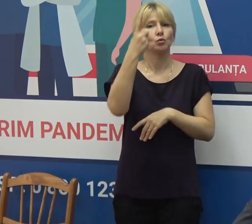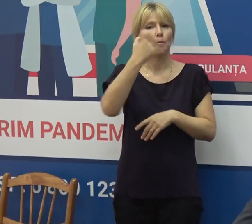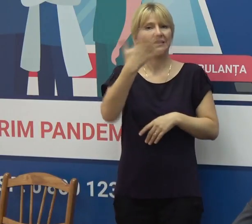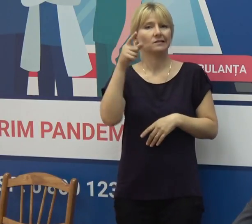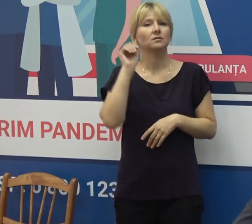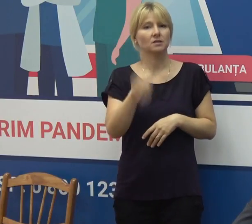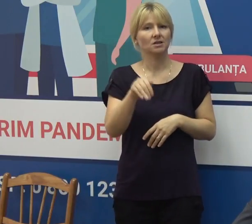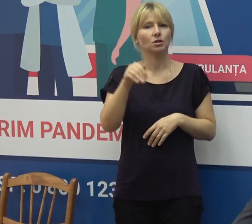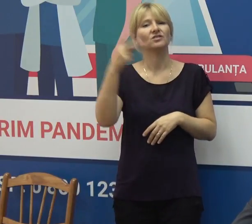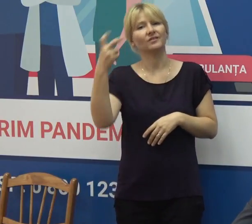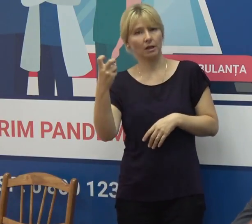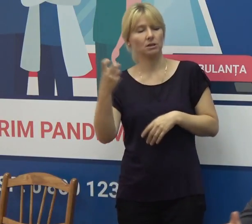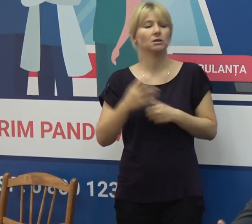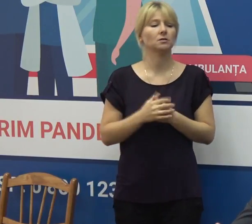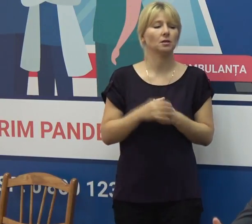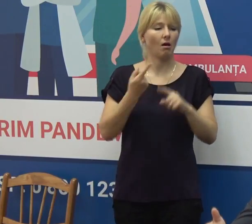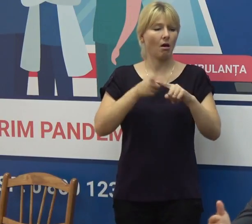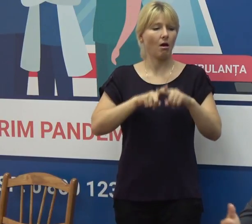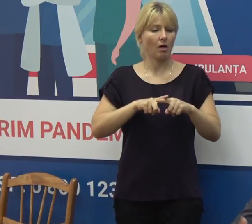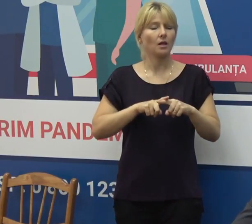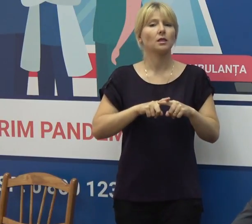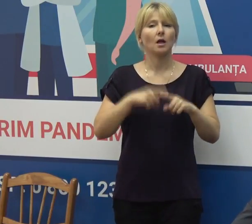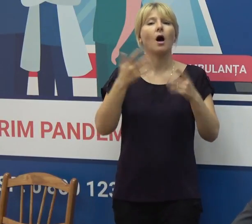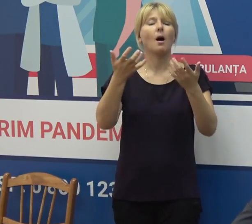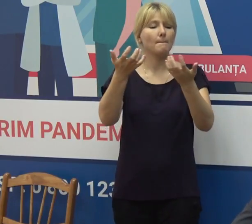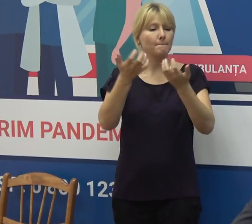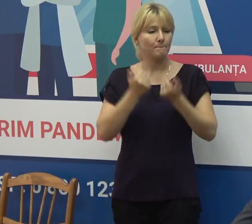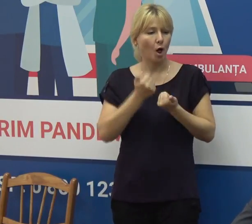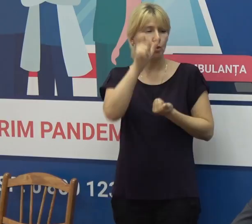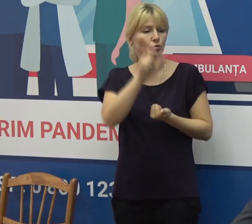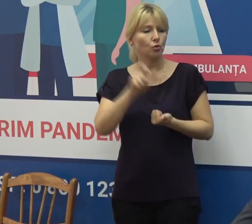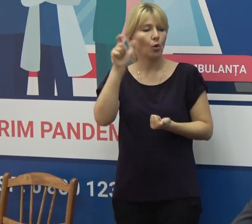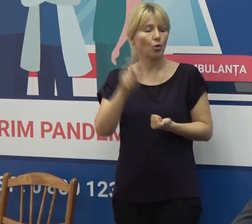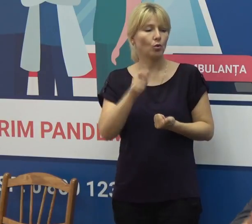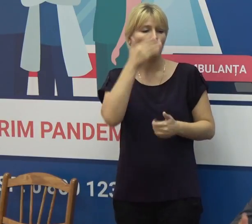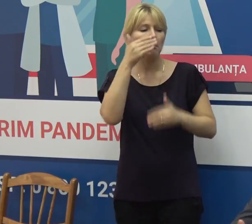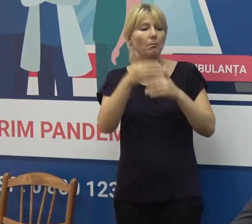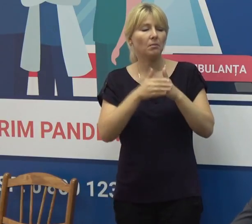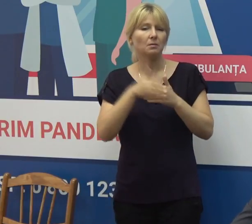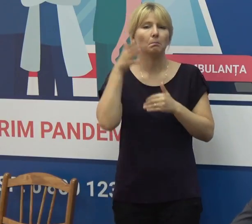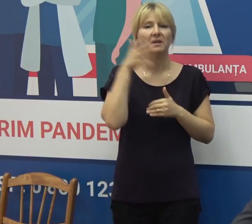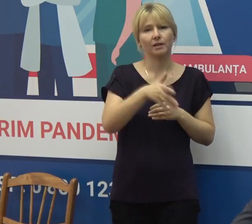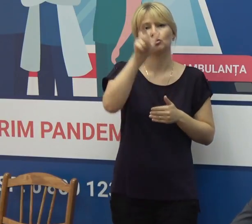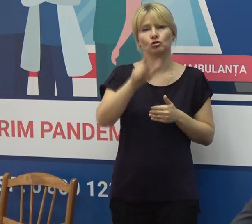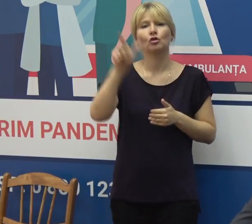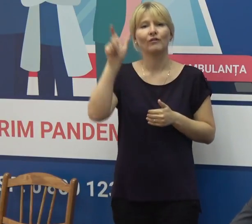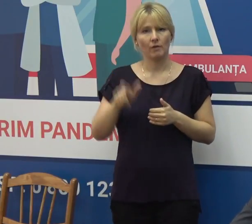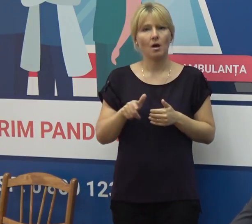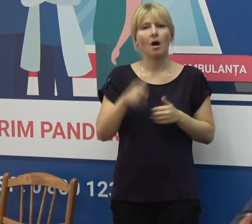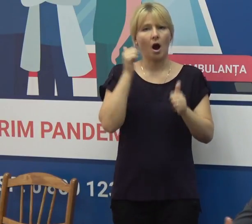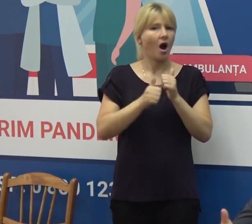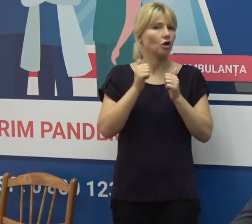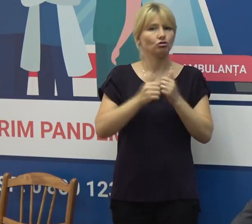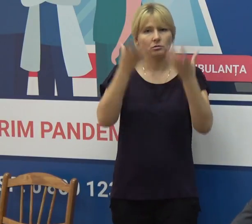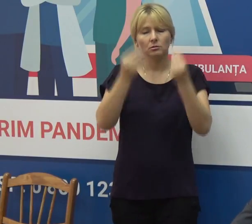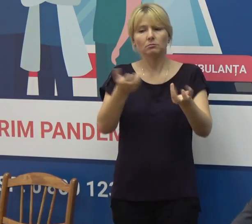.200, este administrat în jur de la 5.000 de persoane zilnic,